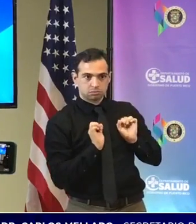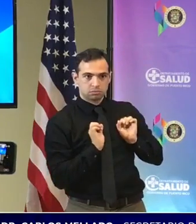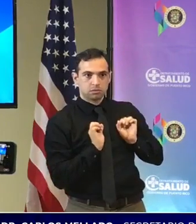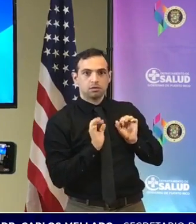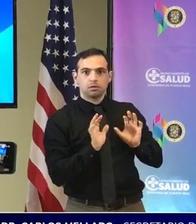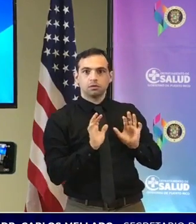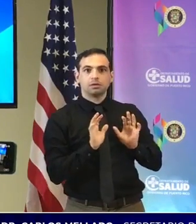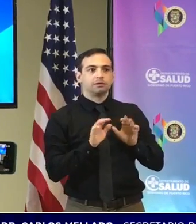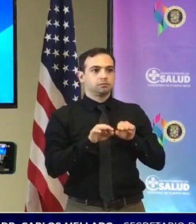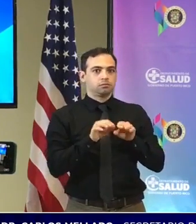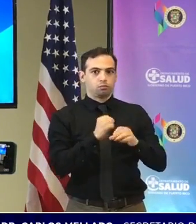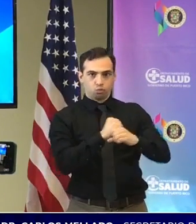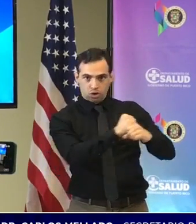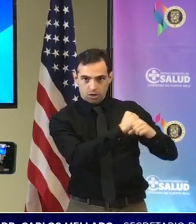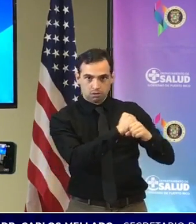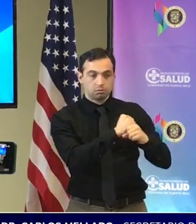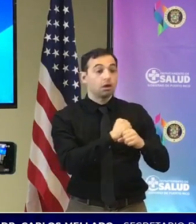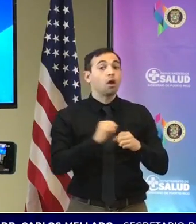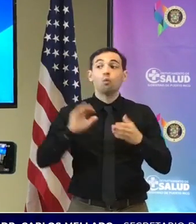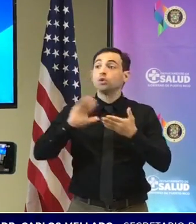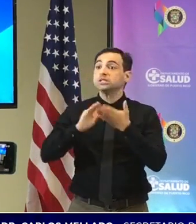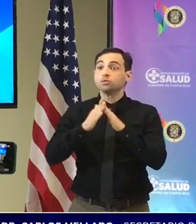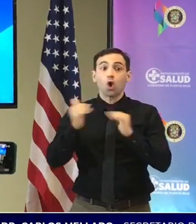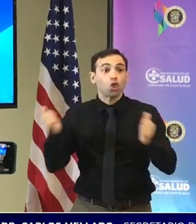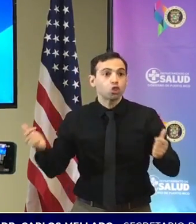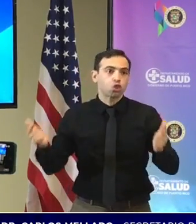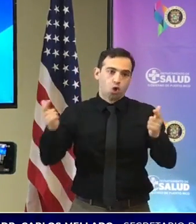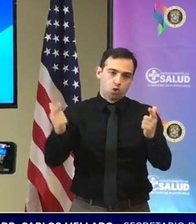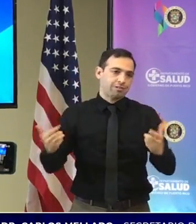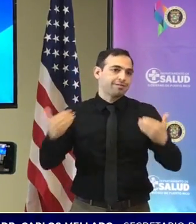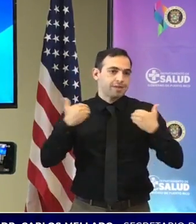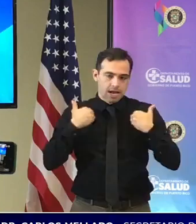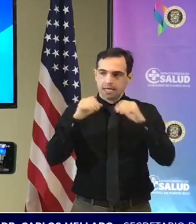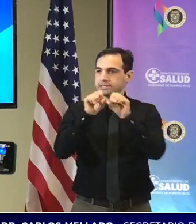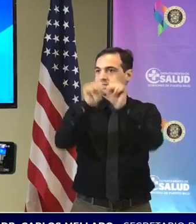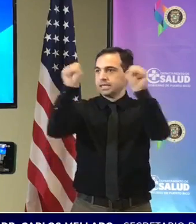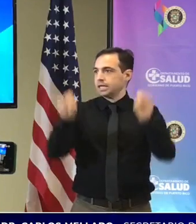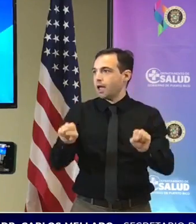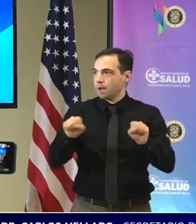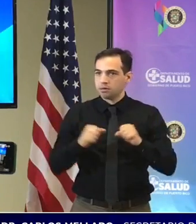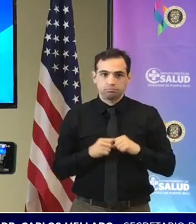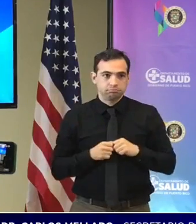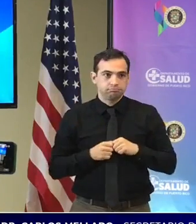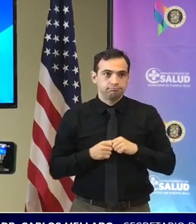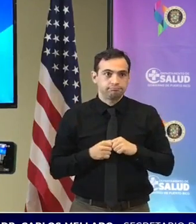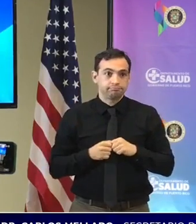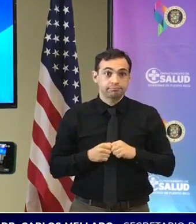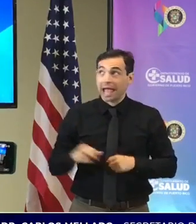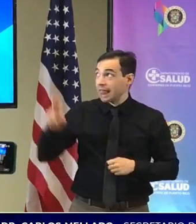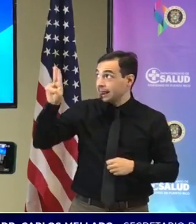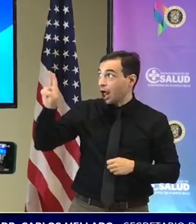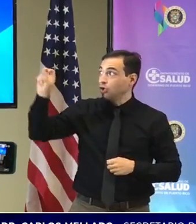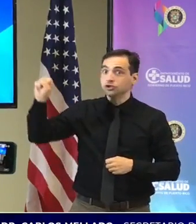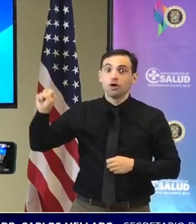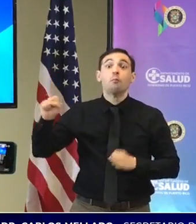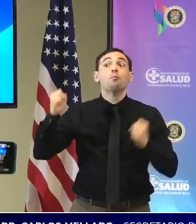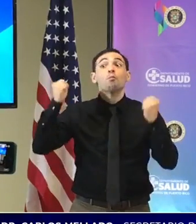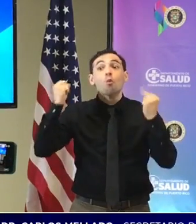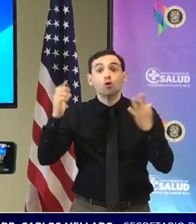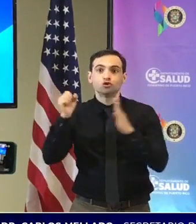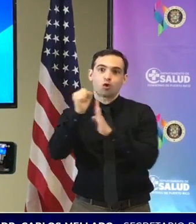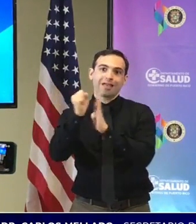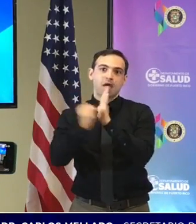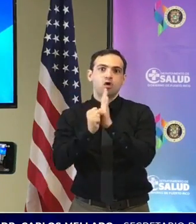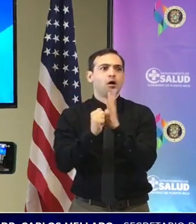municipios eso es un sistema que vuelvo y repito es elogiado en Estados Unidos en todos lados porque nuestro